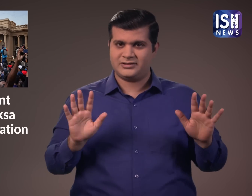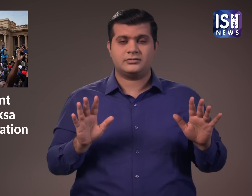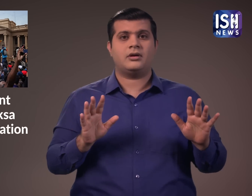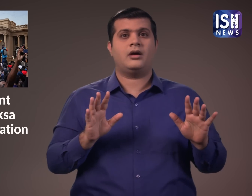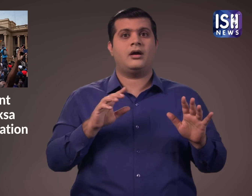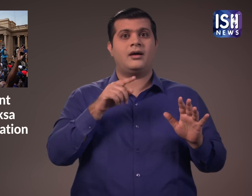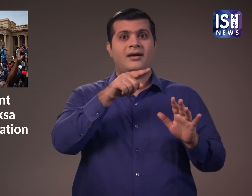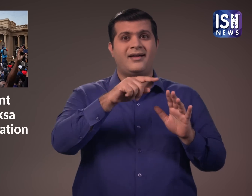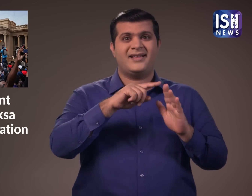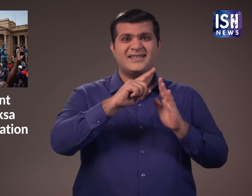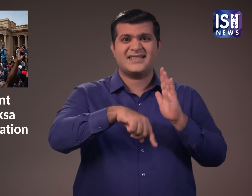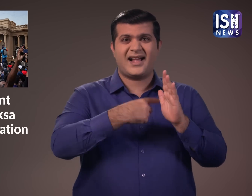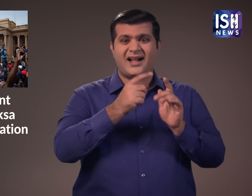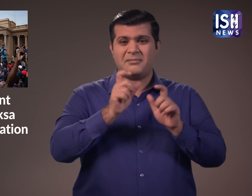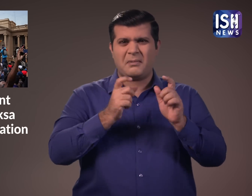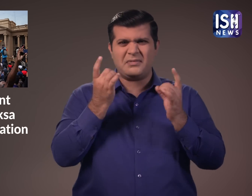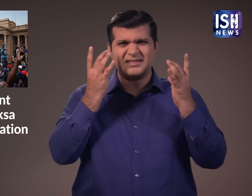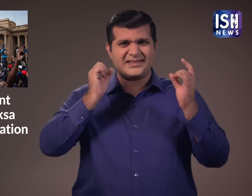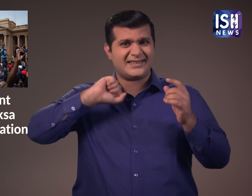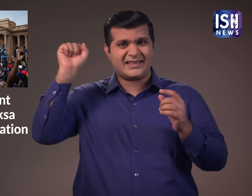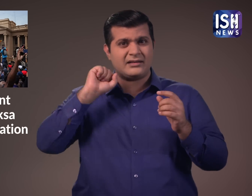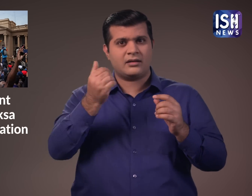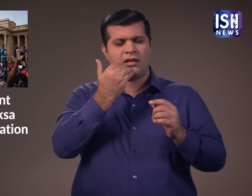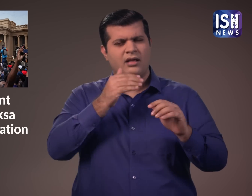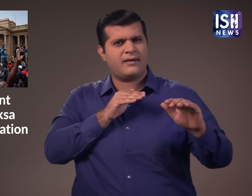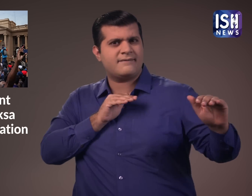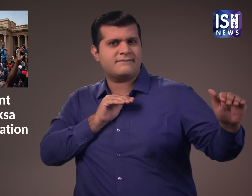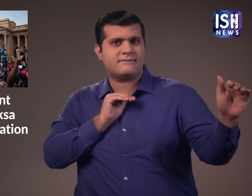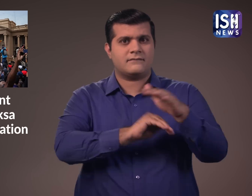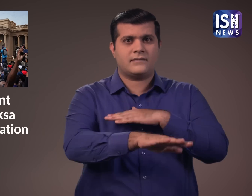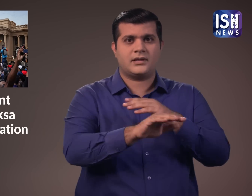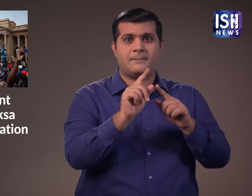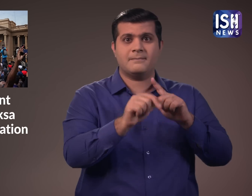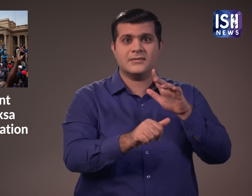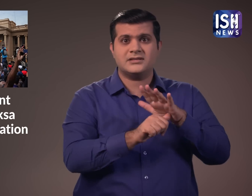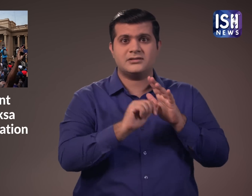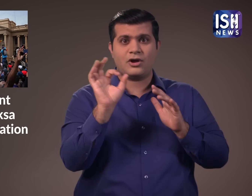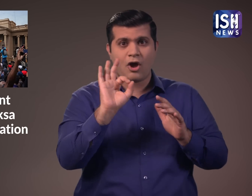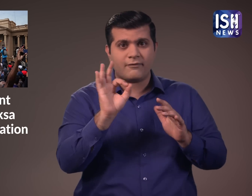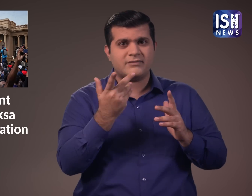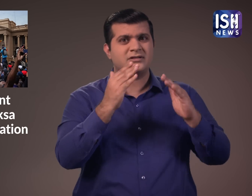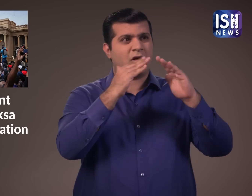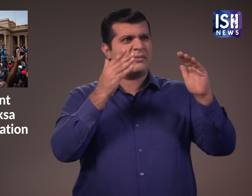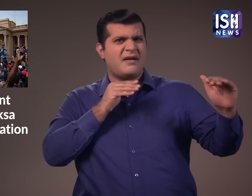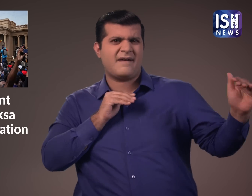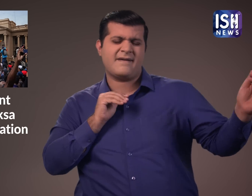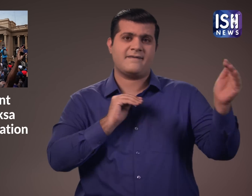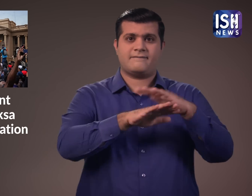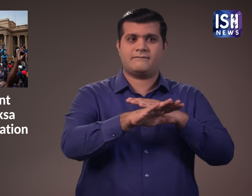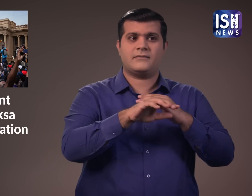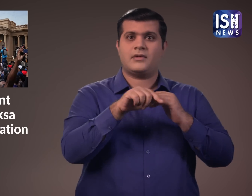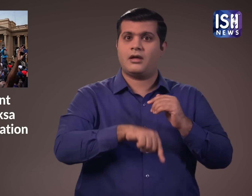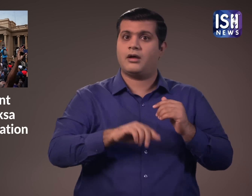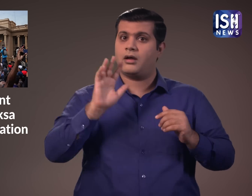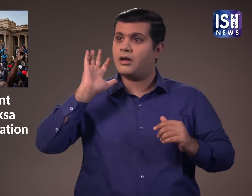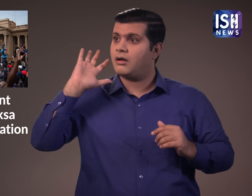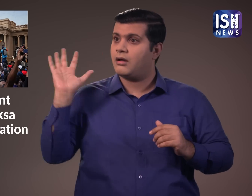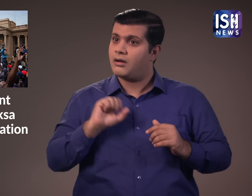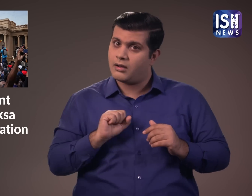राश्ट्रपती के कार्याले उनके आवाज पर कबजा कर चुके प्रदर्शनकारियों ने नाचना, पठाके फोड़ना और शराप पिना शुरू